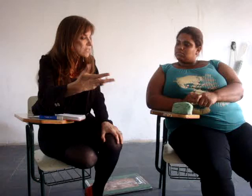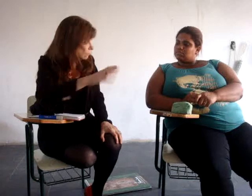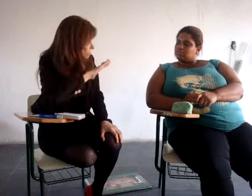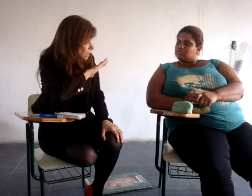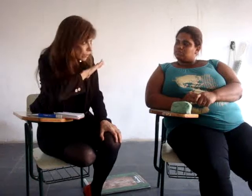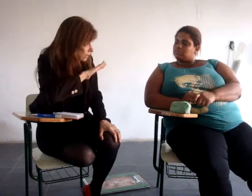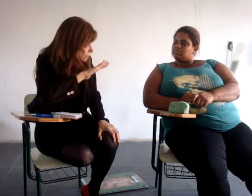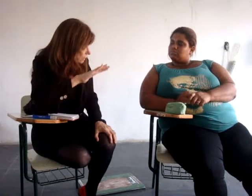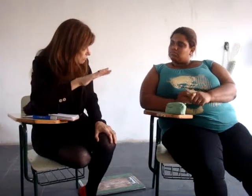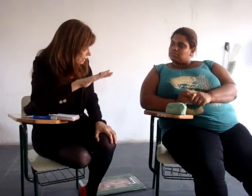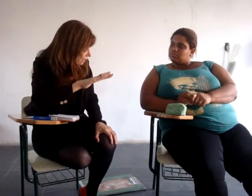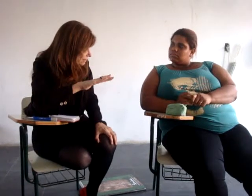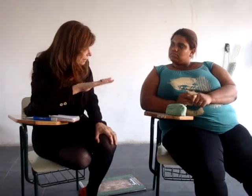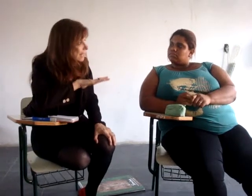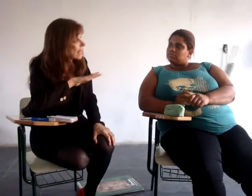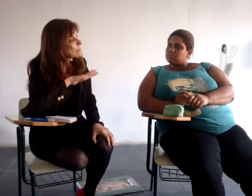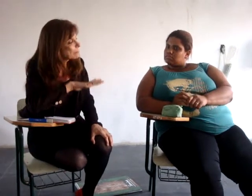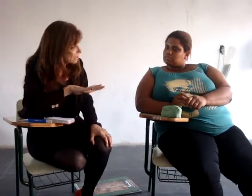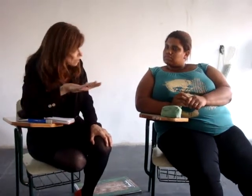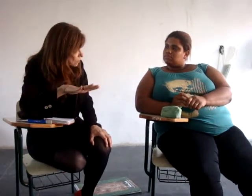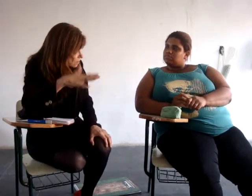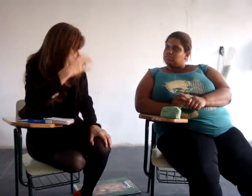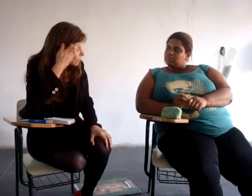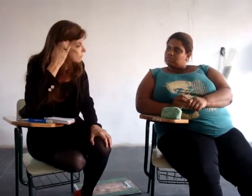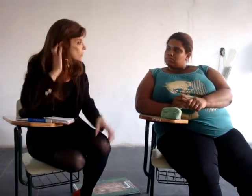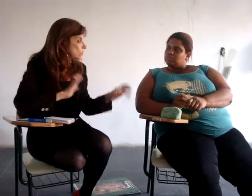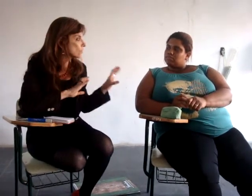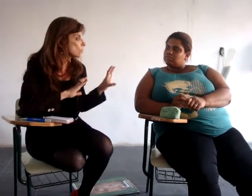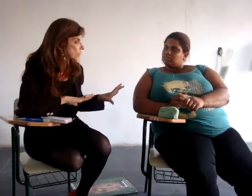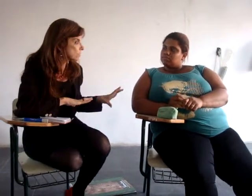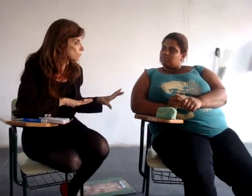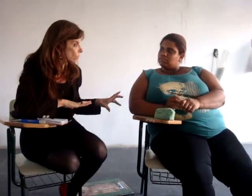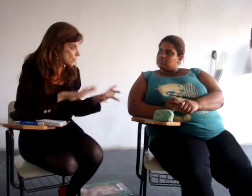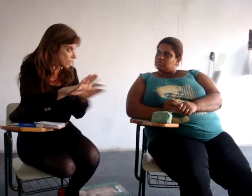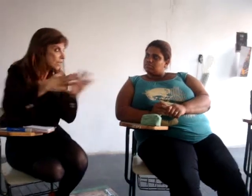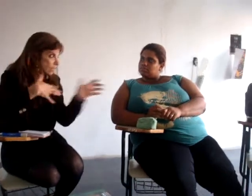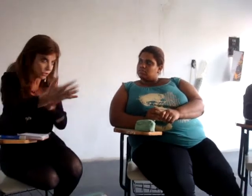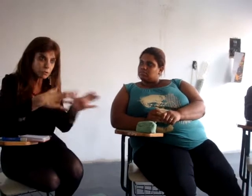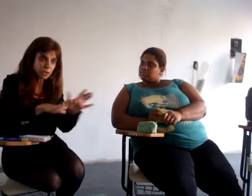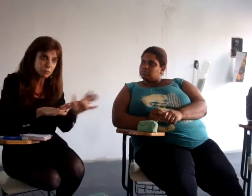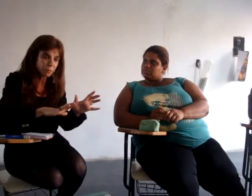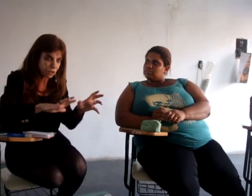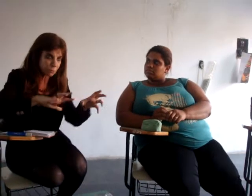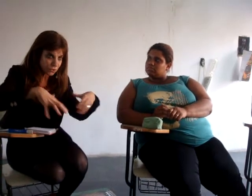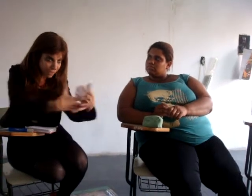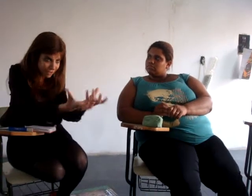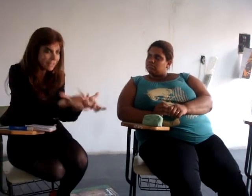Eu não acho que a questão da dependência é uma predisposição. Tem pessoas que estão de questão biológica. Eu acho que nós partimos do pressuposto que existem